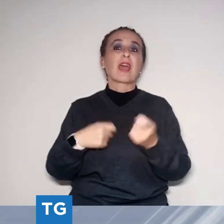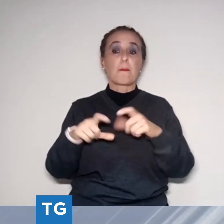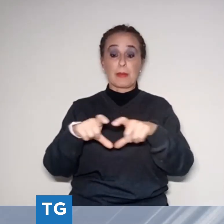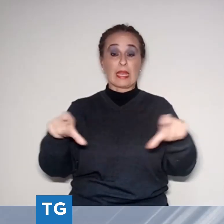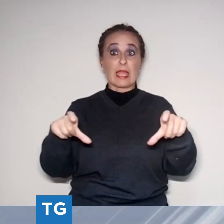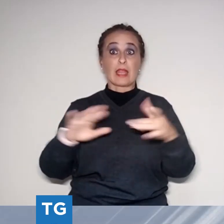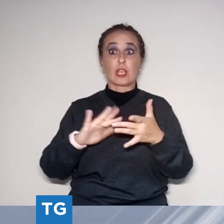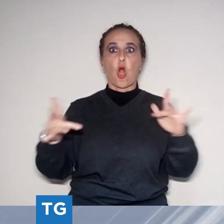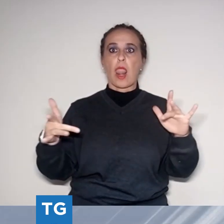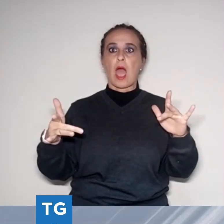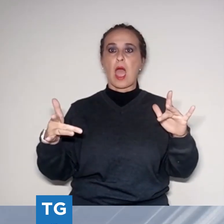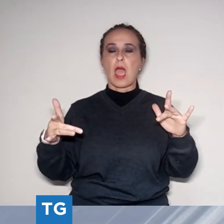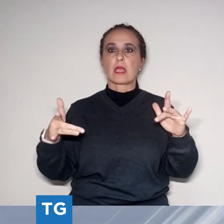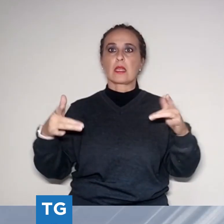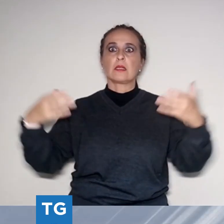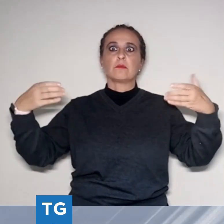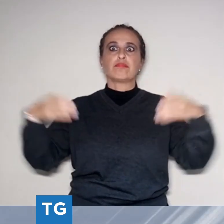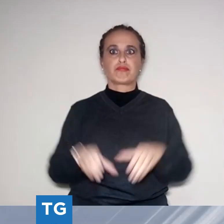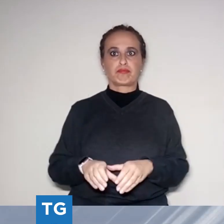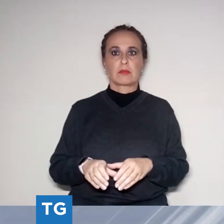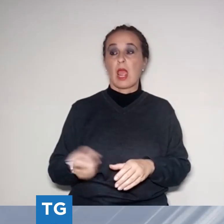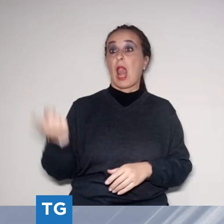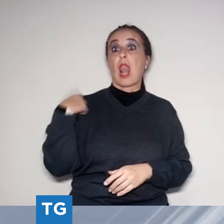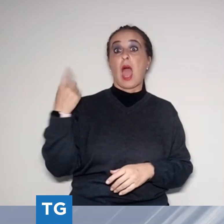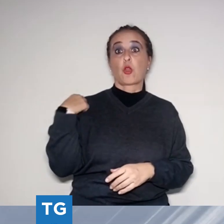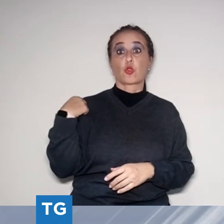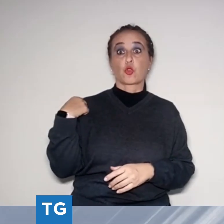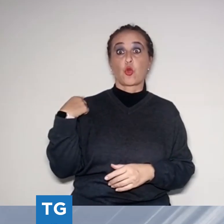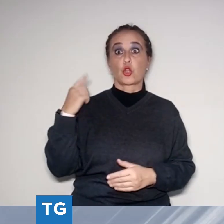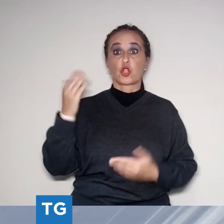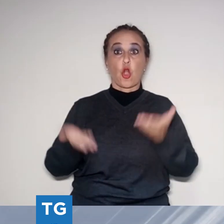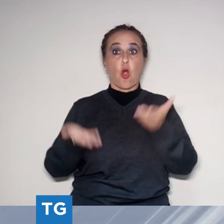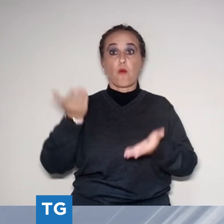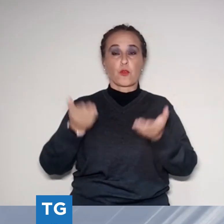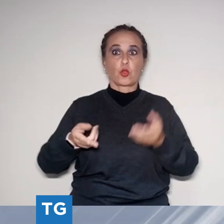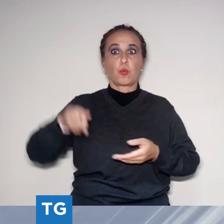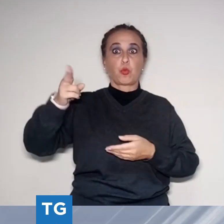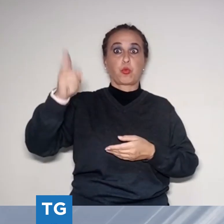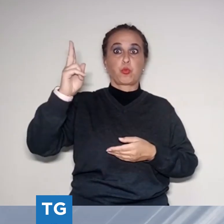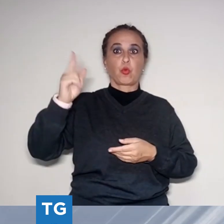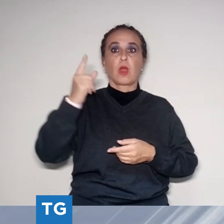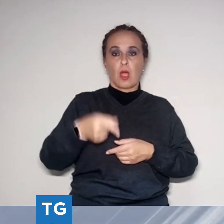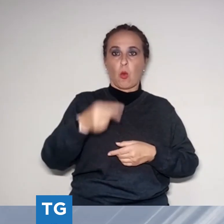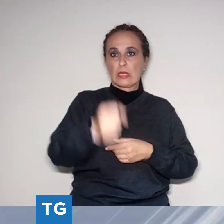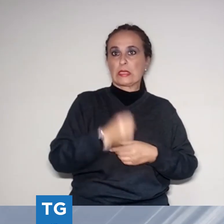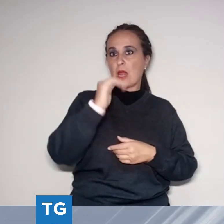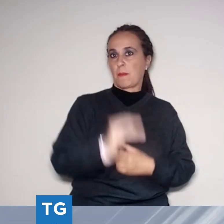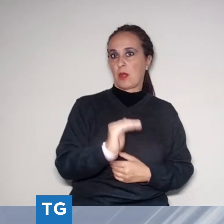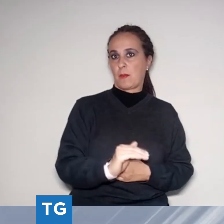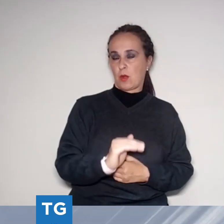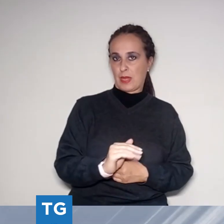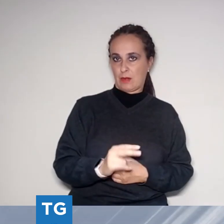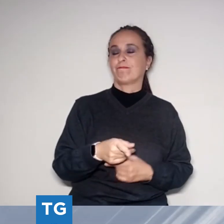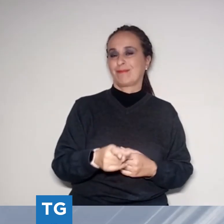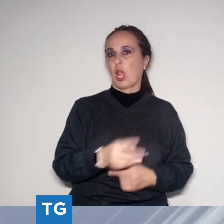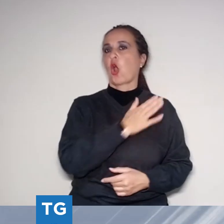215 mila i biglietti venduti ad oggi rispetto ai 275 mila del 2023. Il primo cittadino